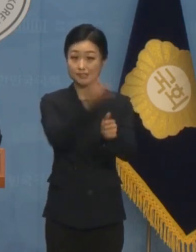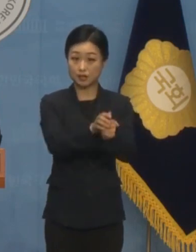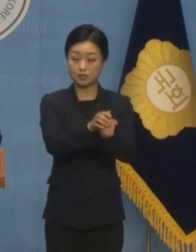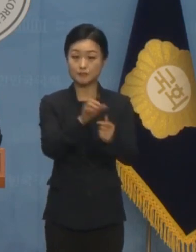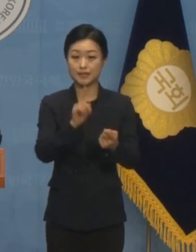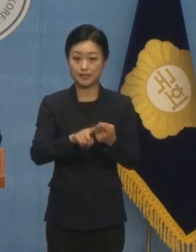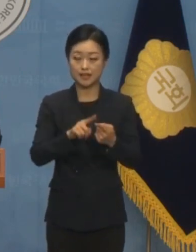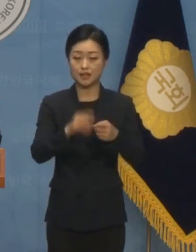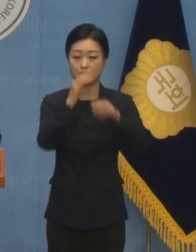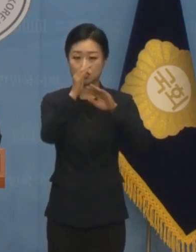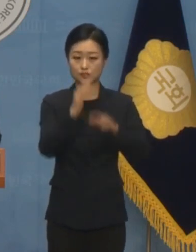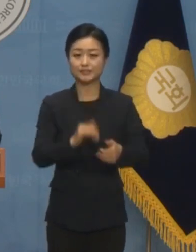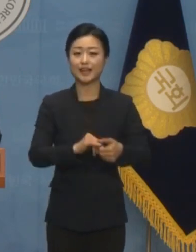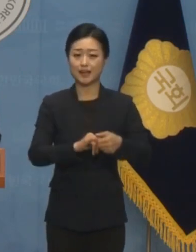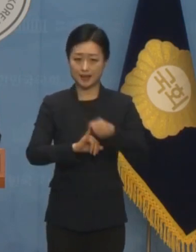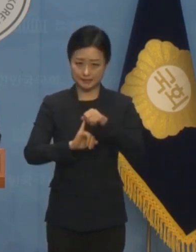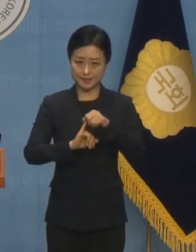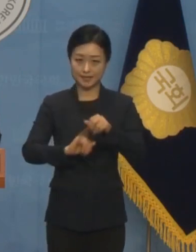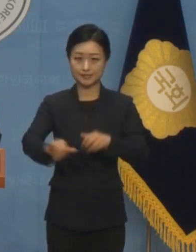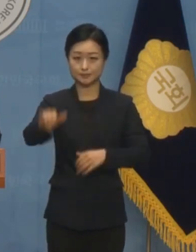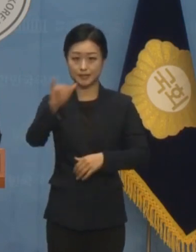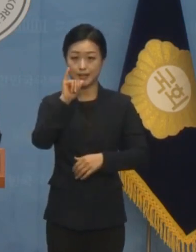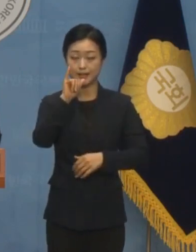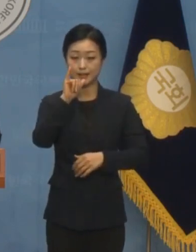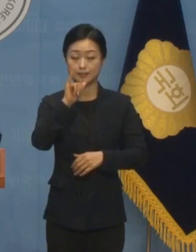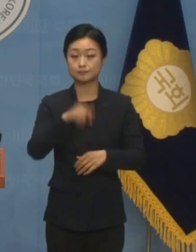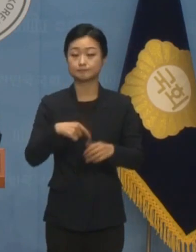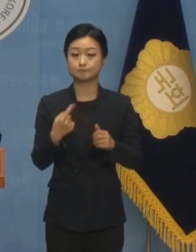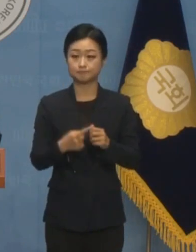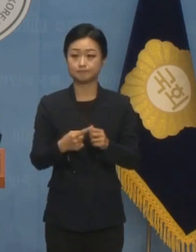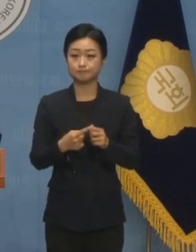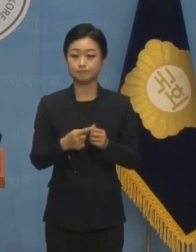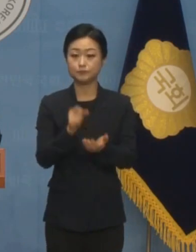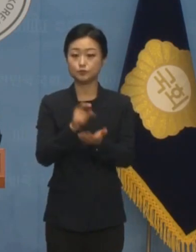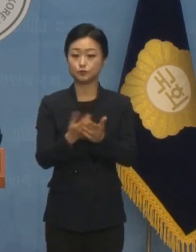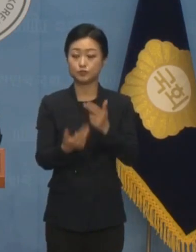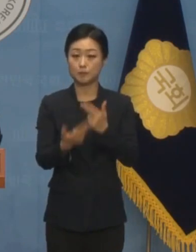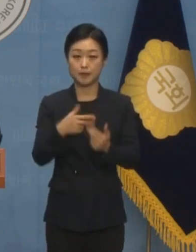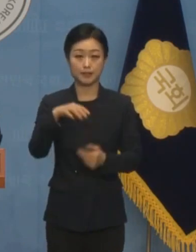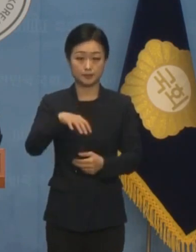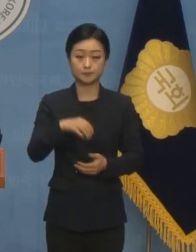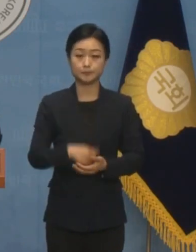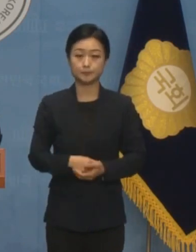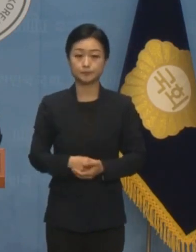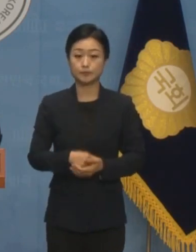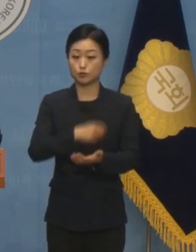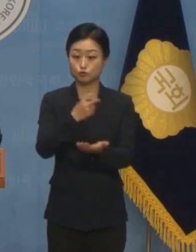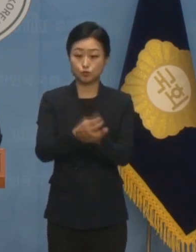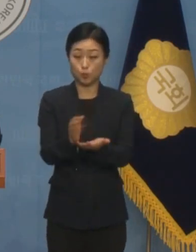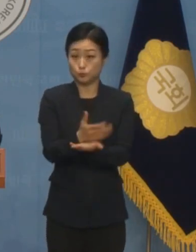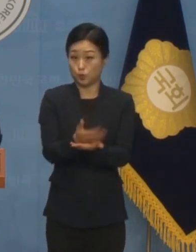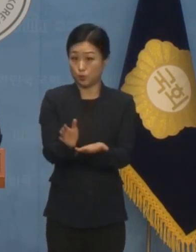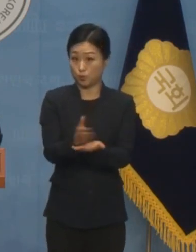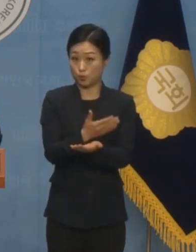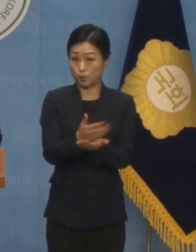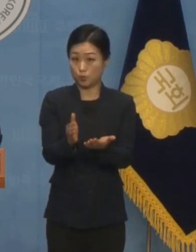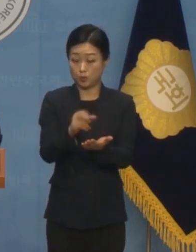절차적 하자가 있습니다 첫 번째 축구협회는 주정에도 없는